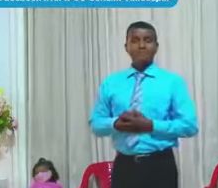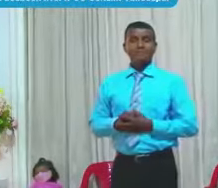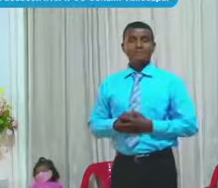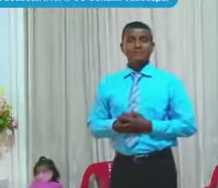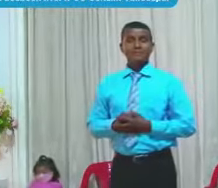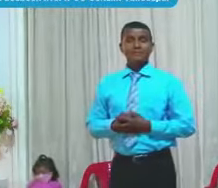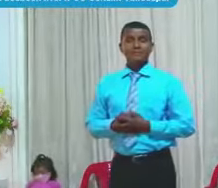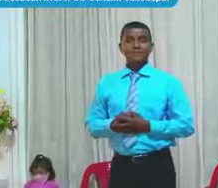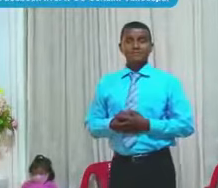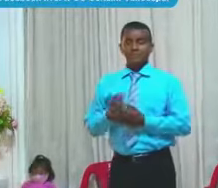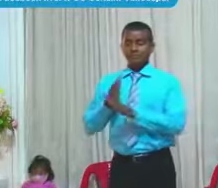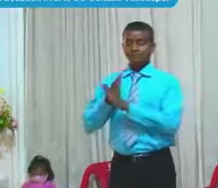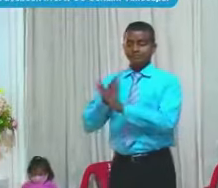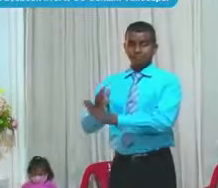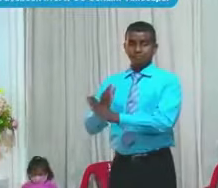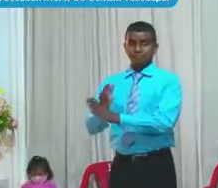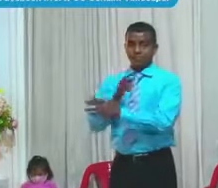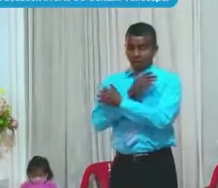Protegido